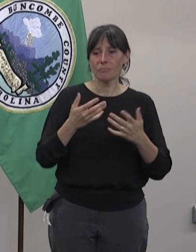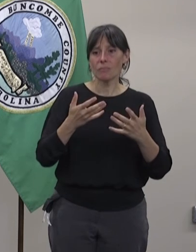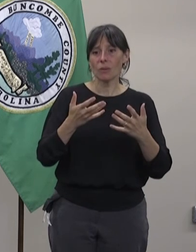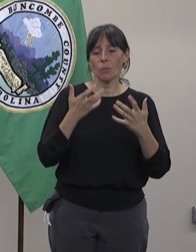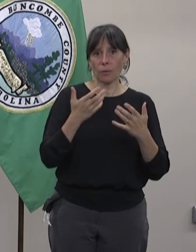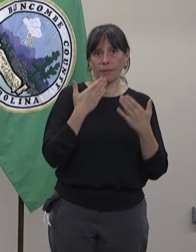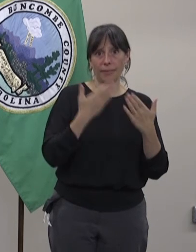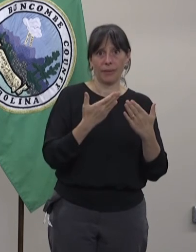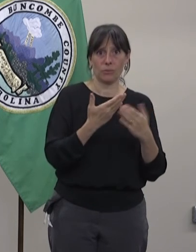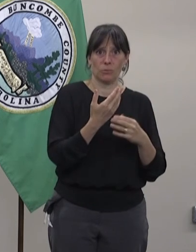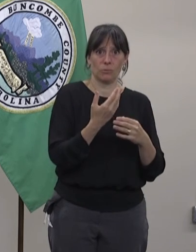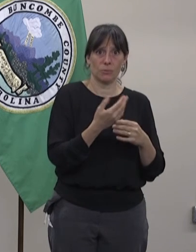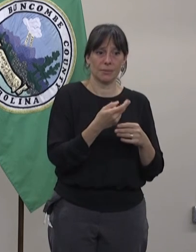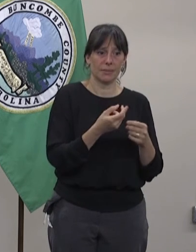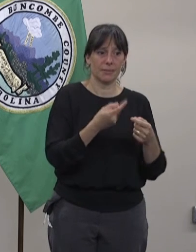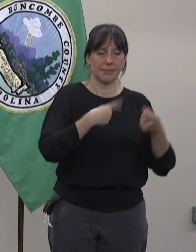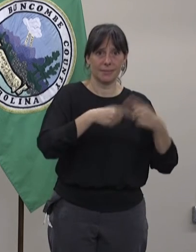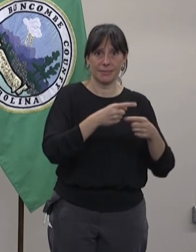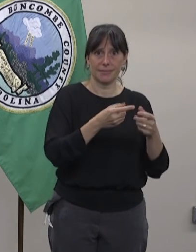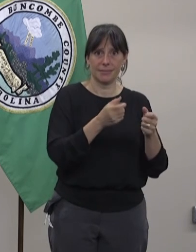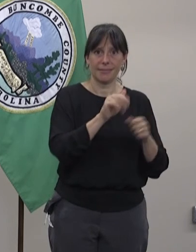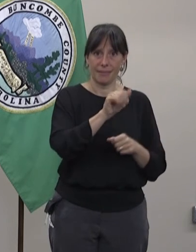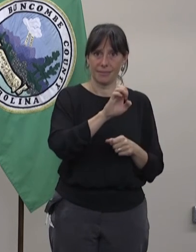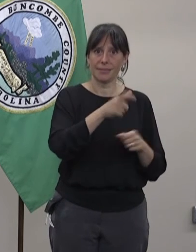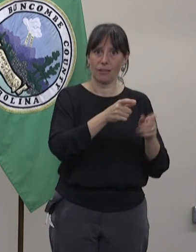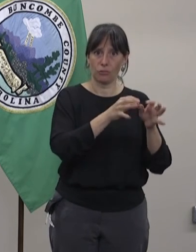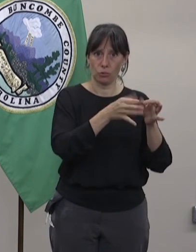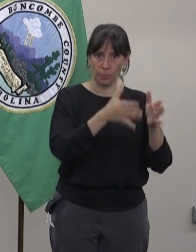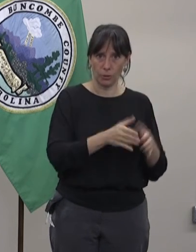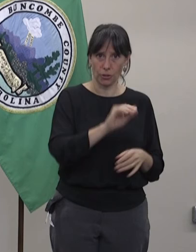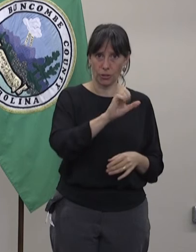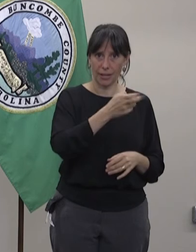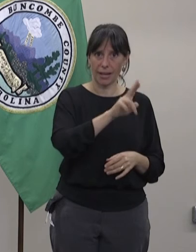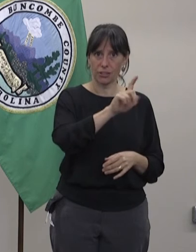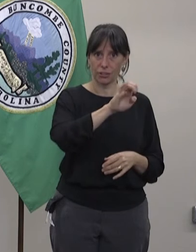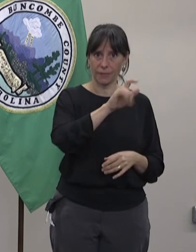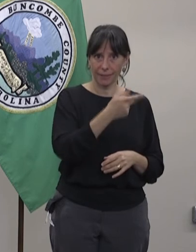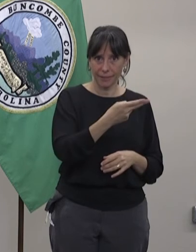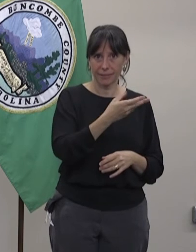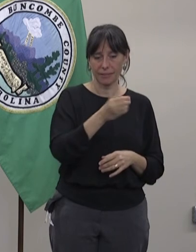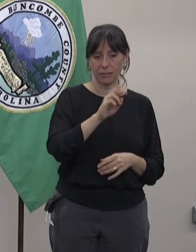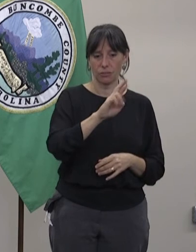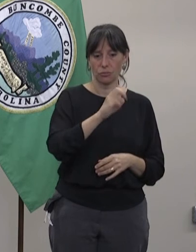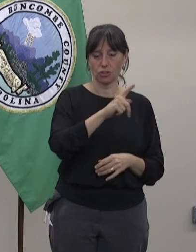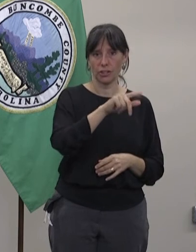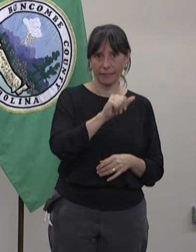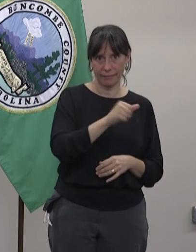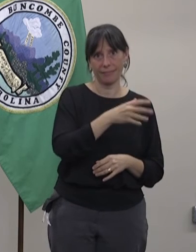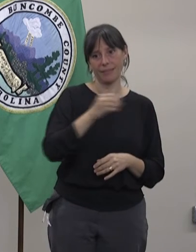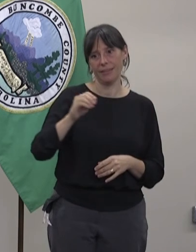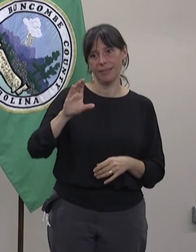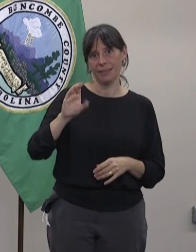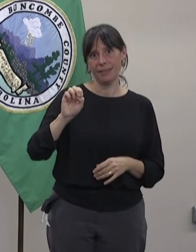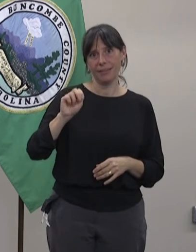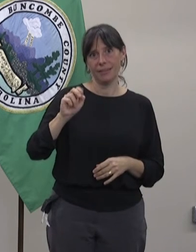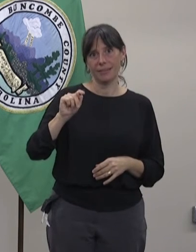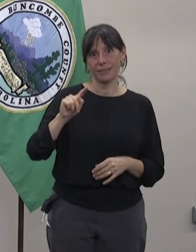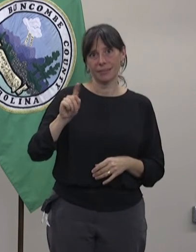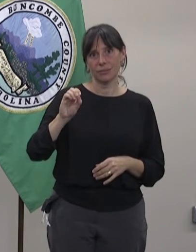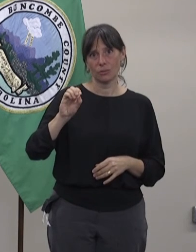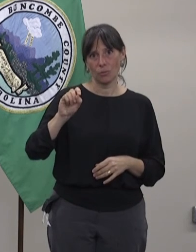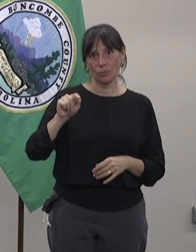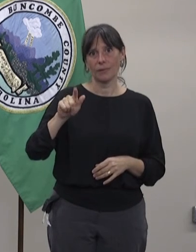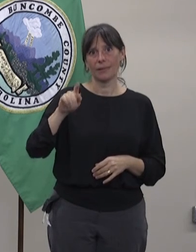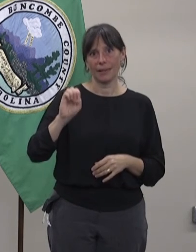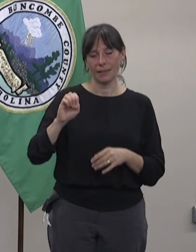agradecidos por todas las personas que estuvieron involucradas por hacer posible estos informes. Gracias a nuestros